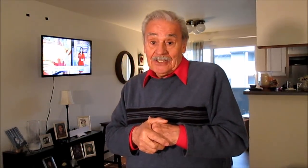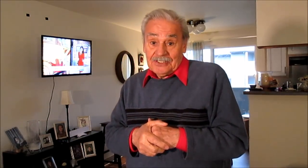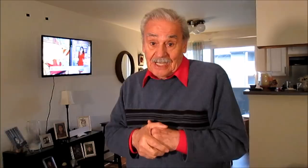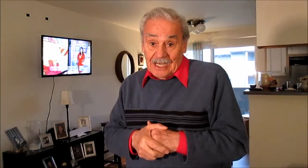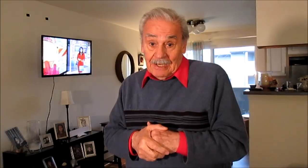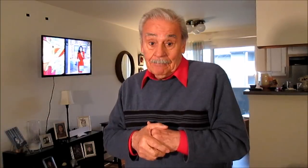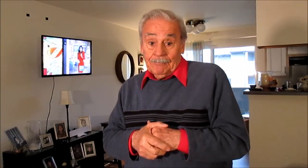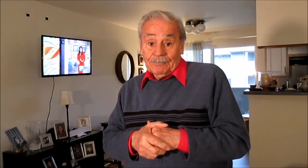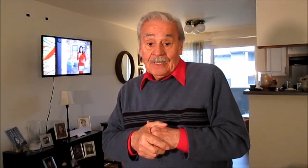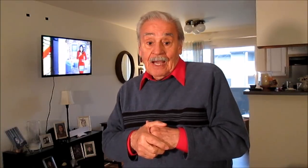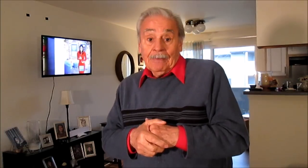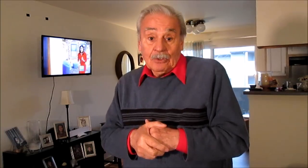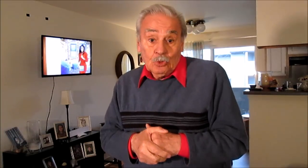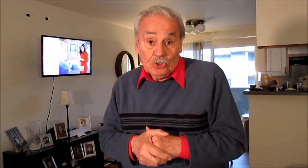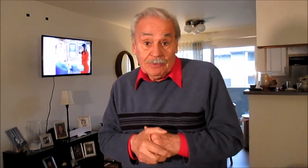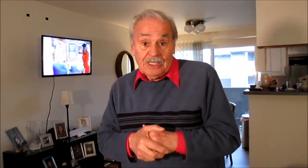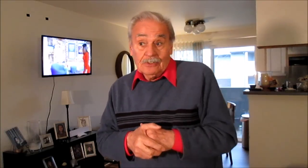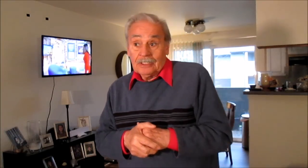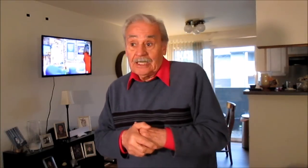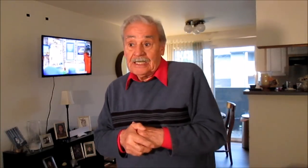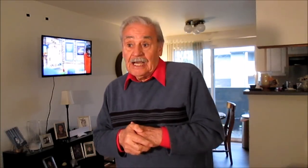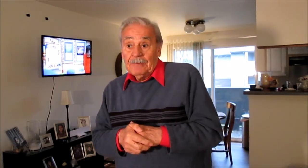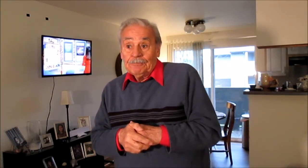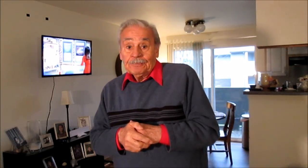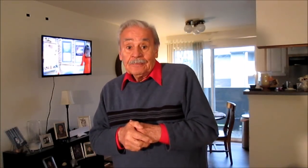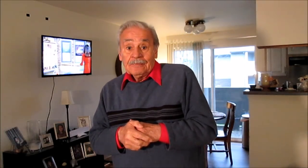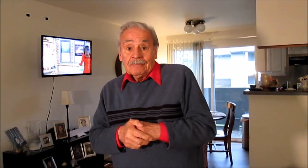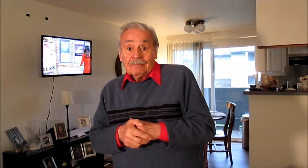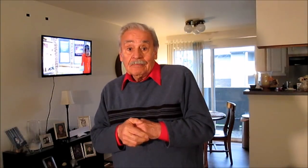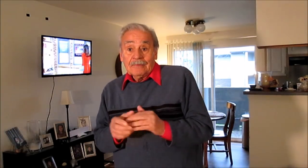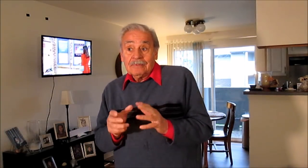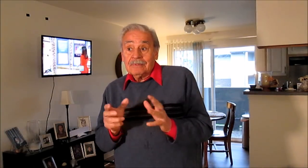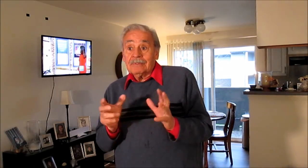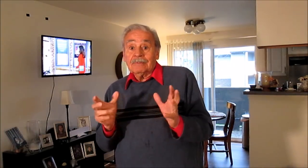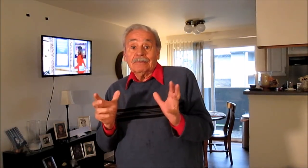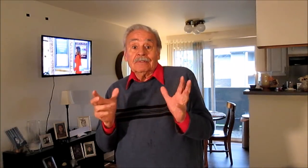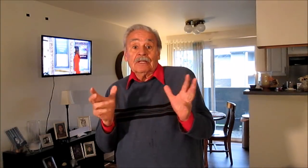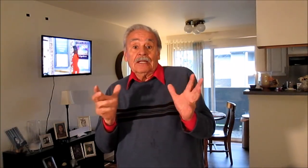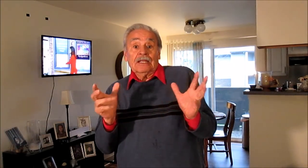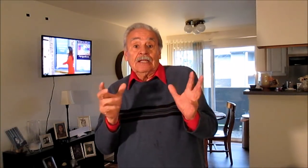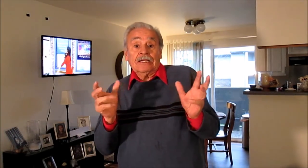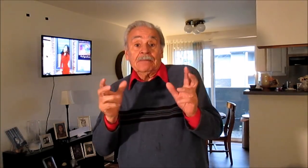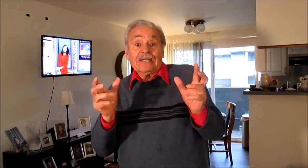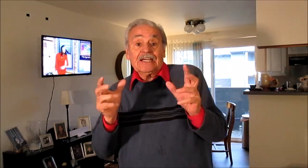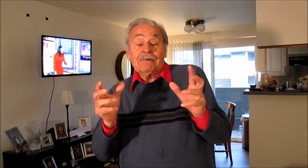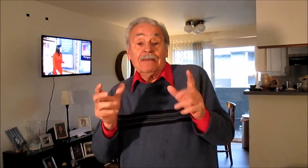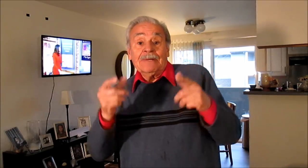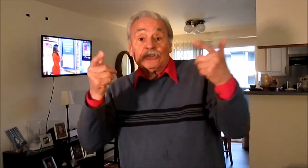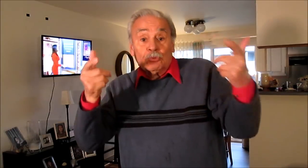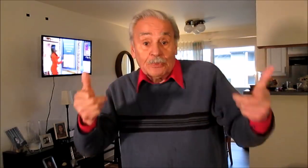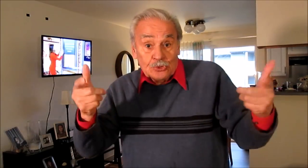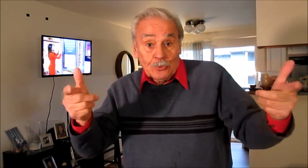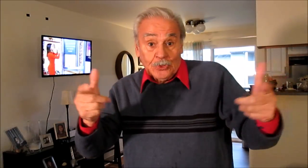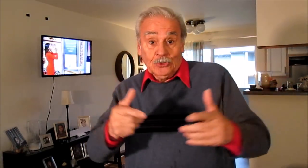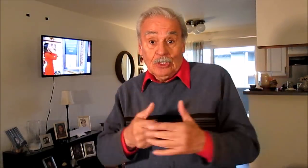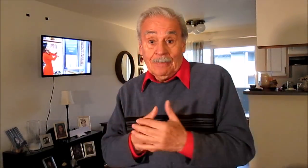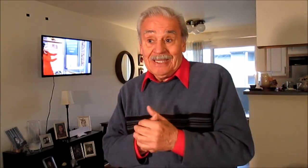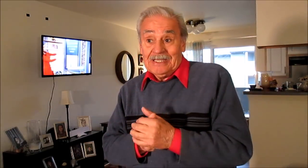Julio De Vido, que era el que manejaba el mayor presupuesto del país.